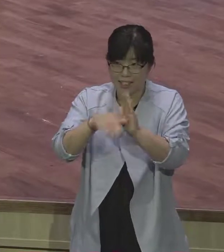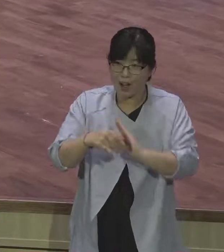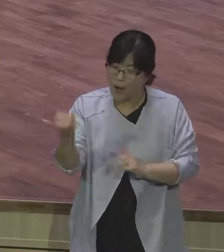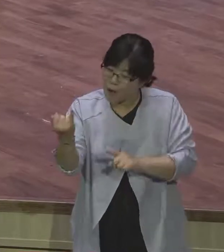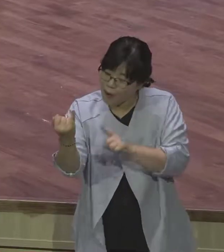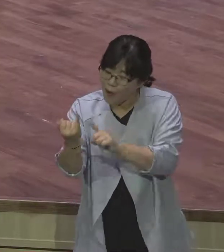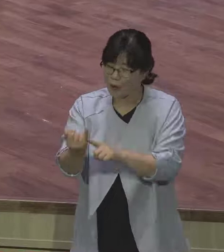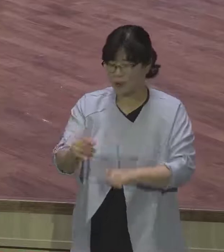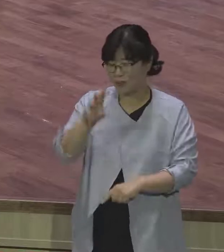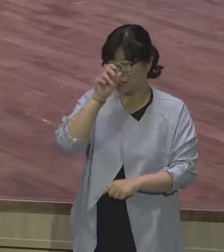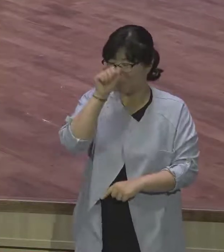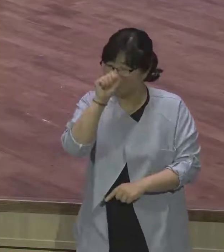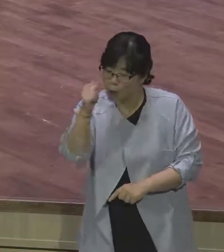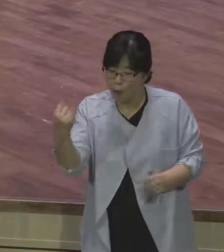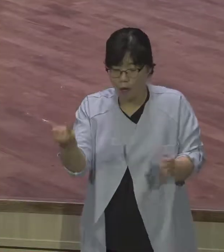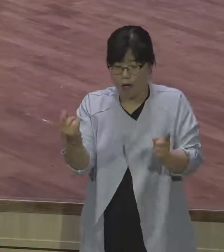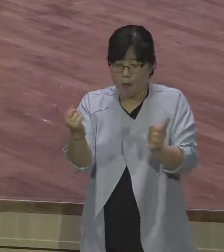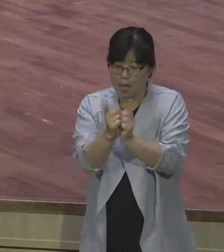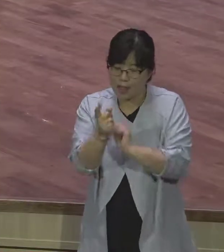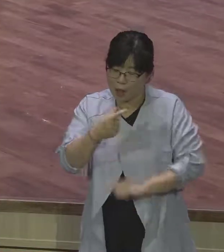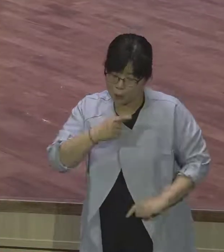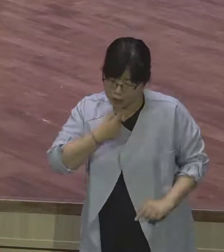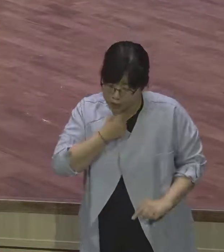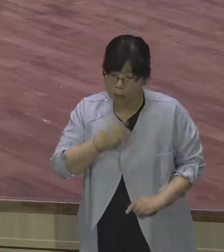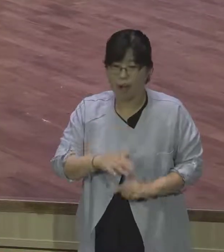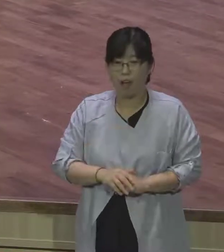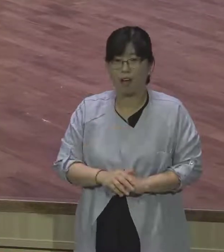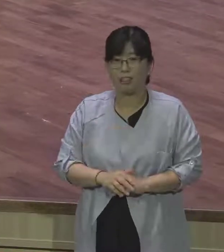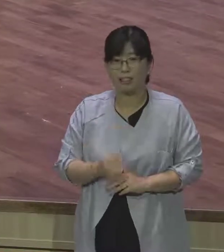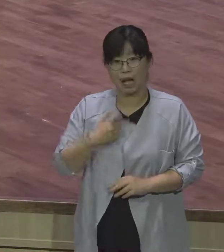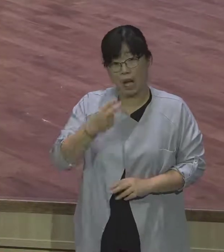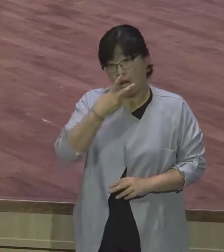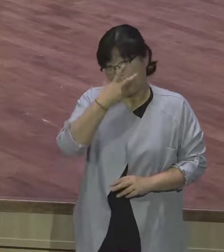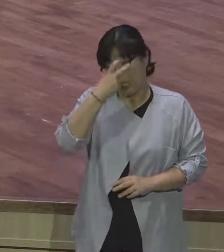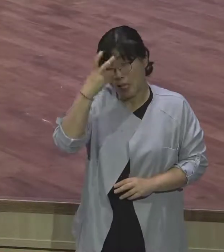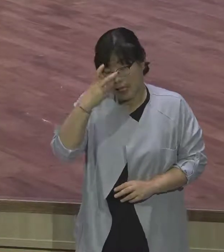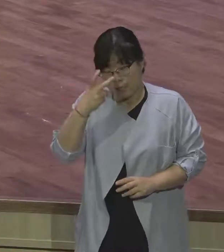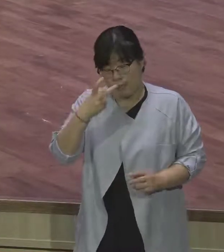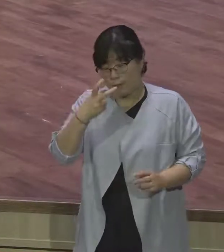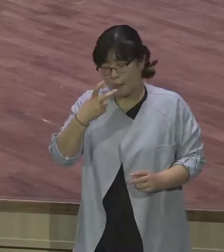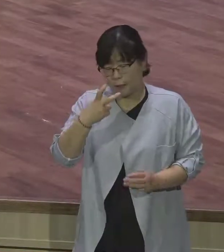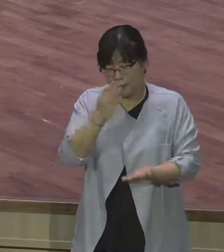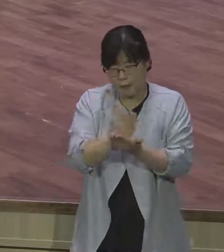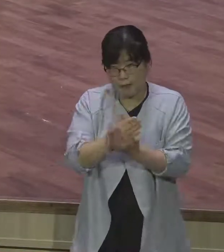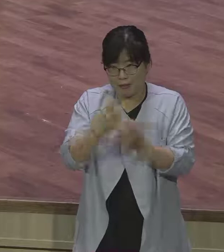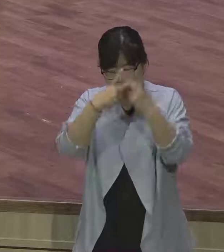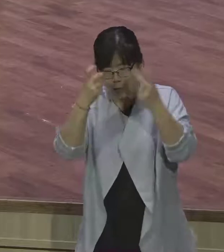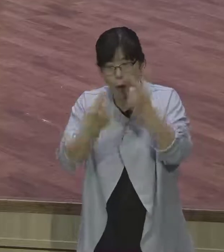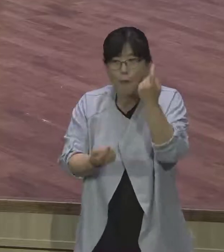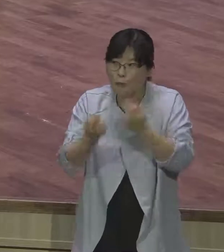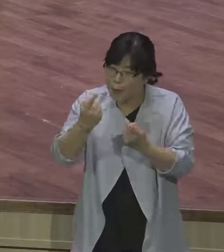만나는 시간이 그냥 모자라 잠을 잦게 자도 또 만나고 싶고 만나고 헤어지면 또 만나고 싶고.